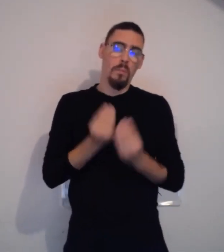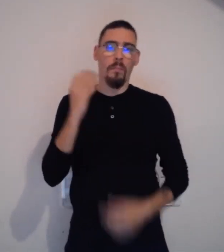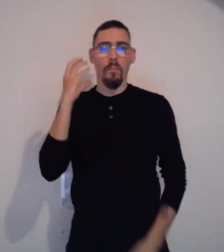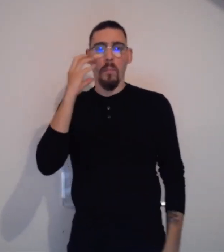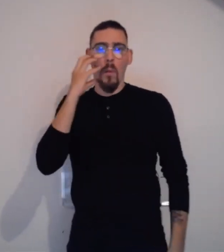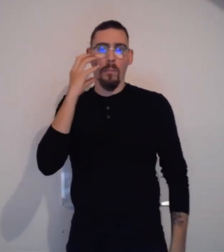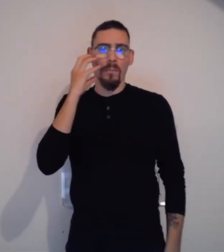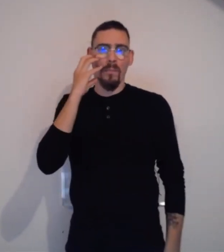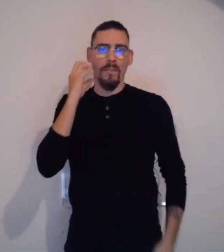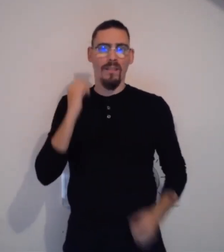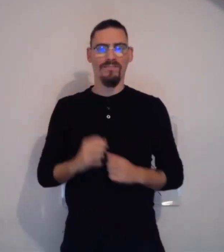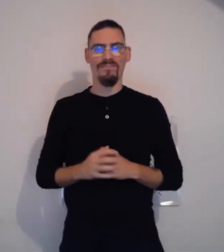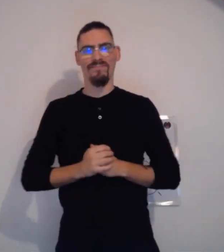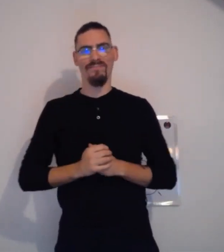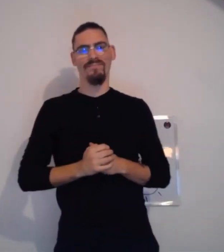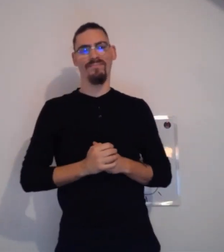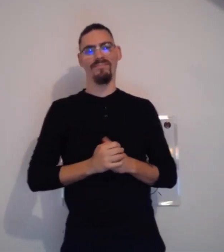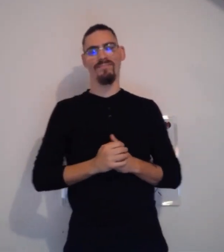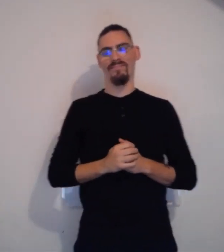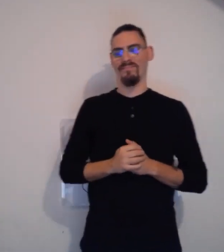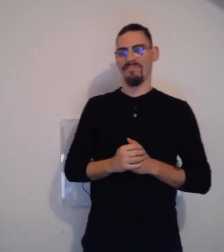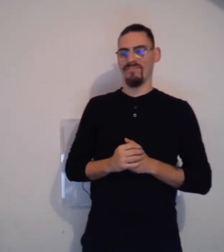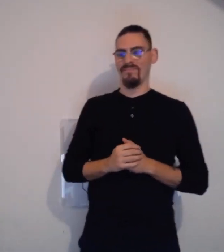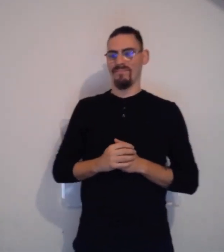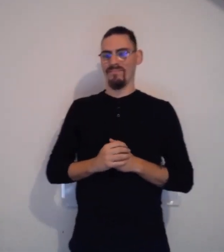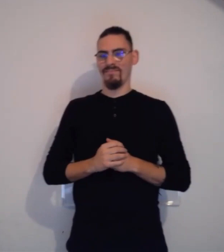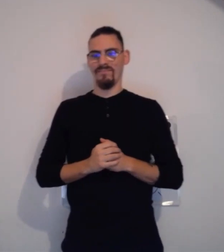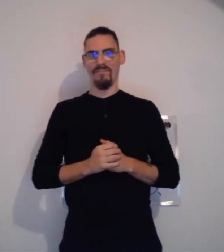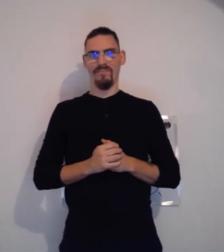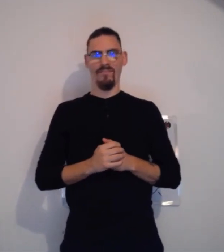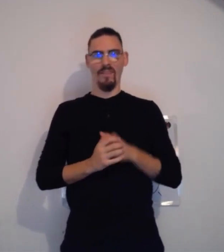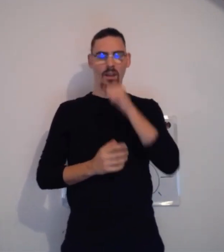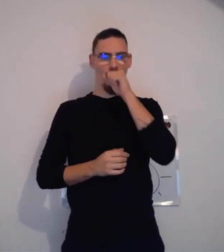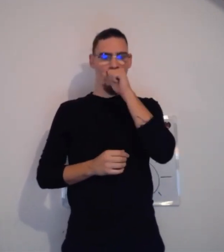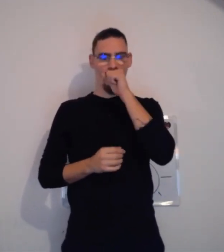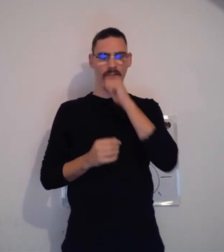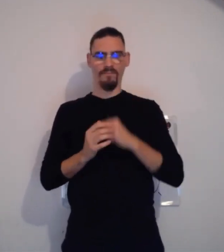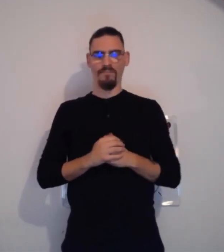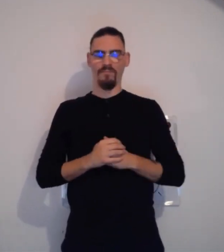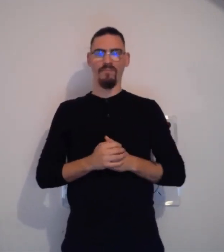la bouche et on croque. Donc, ça peut être soit sur la joue, soit quand on la mange.